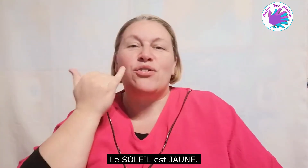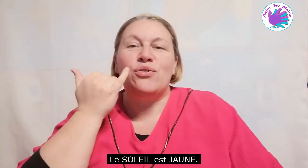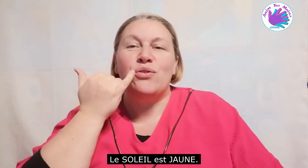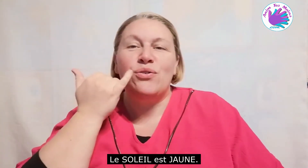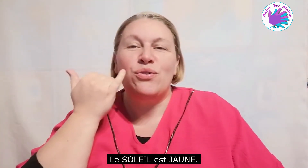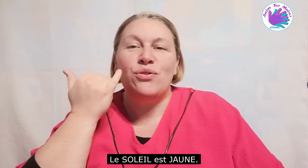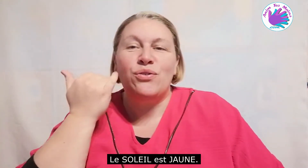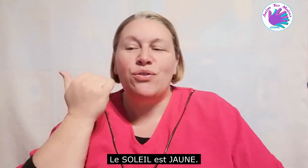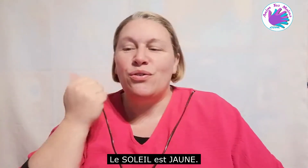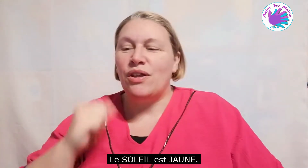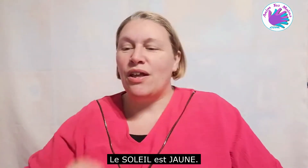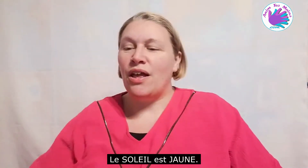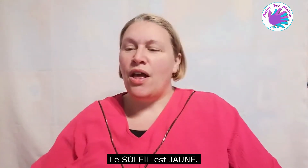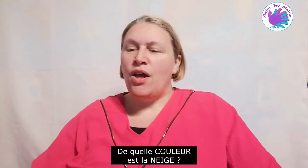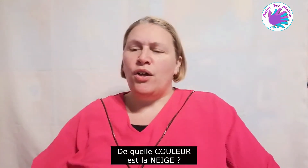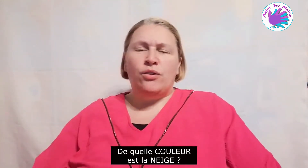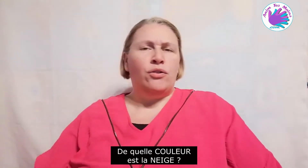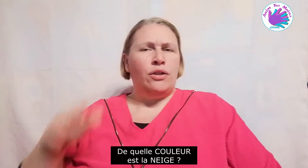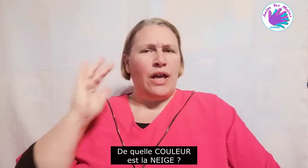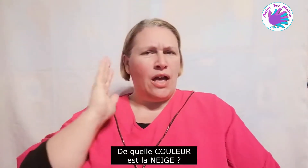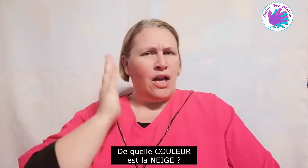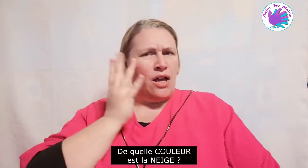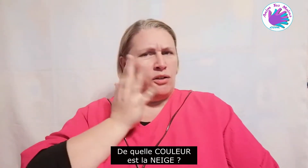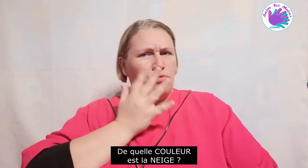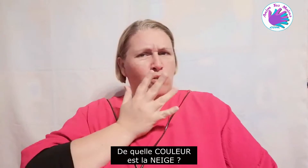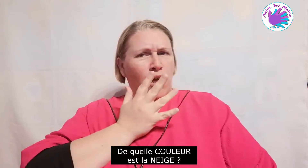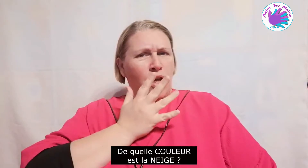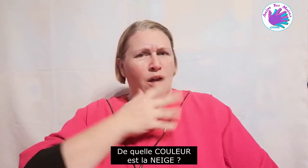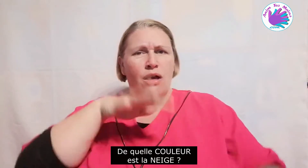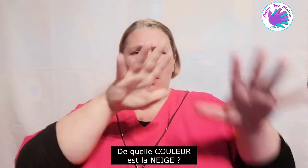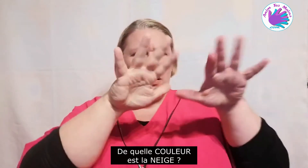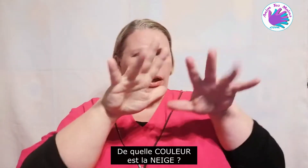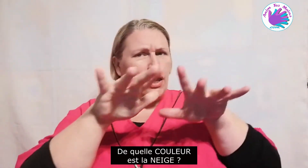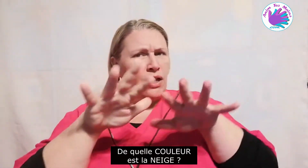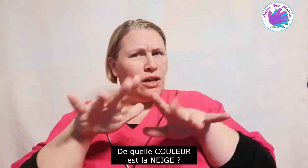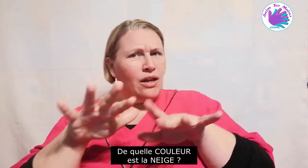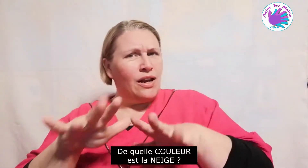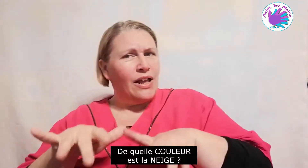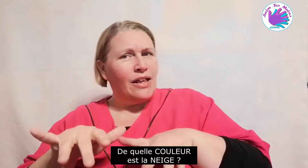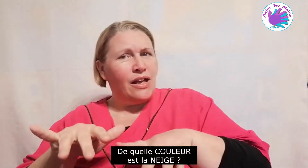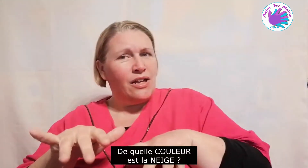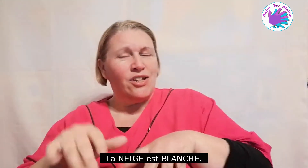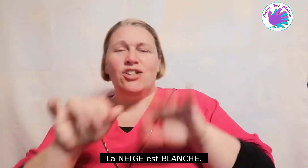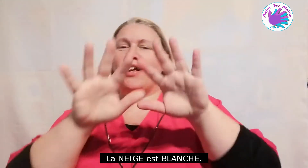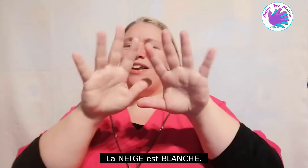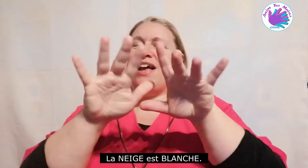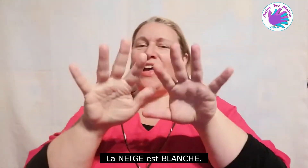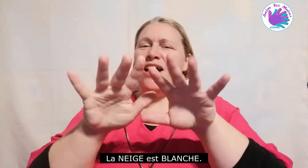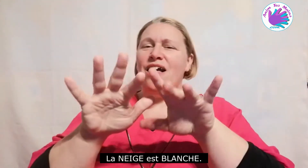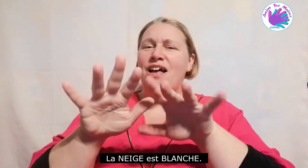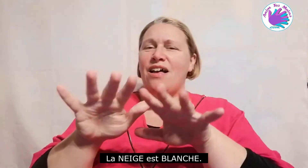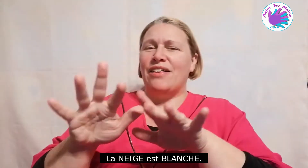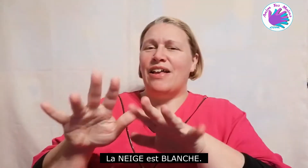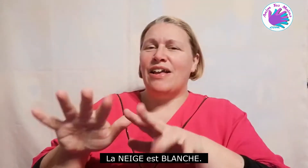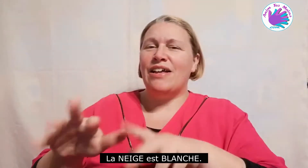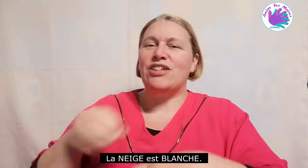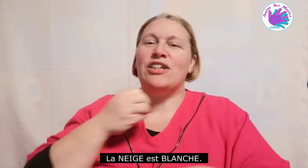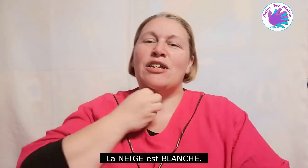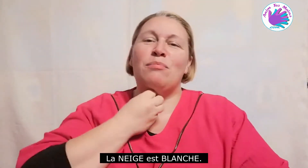jaune de quelle couleur est la neige la neige est